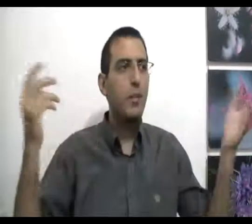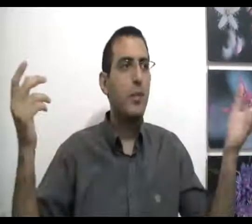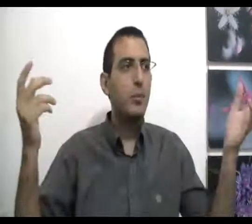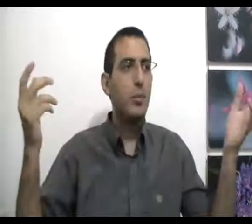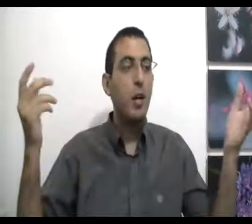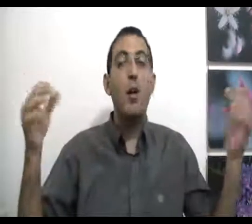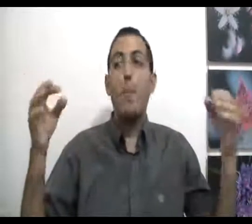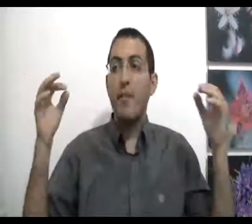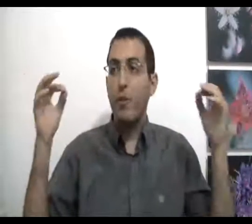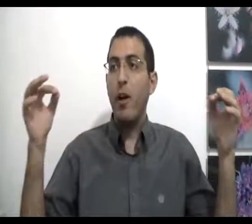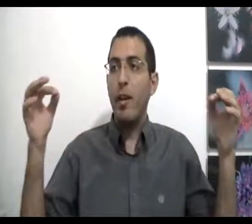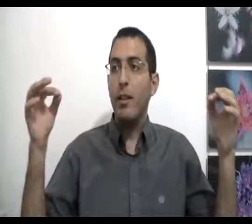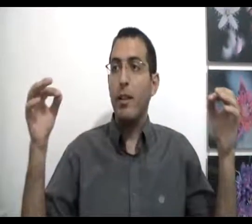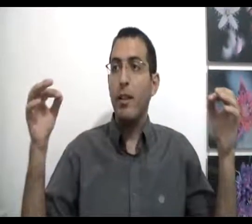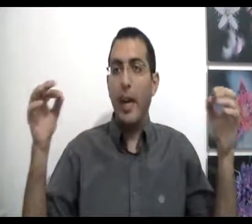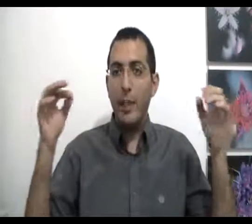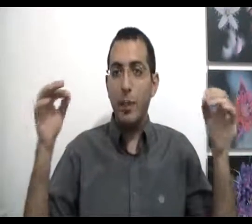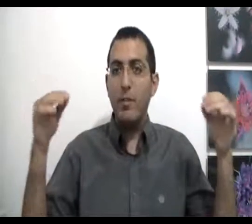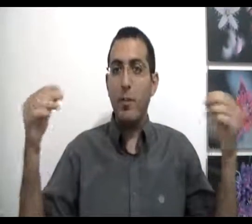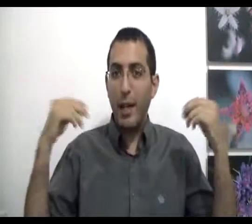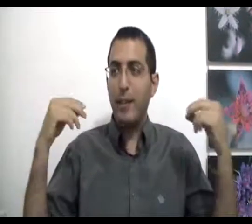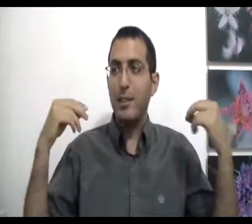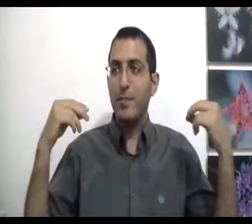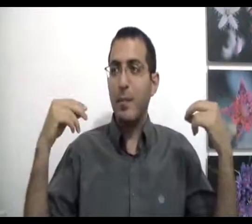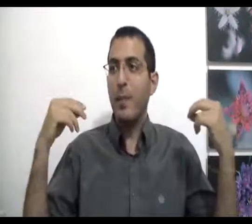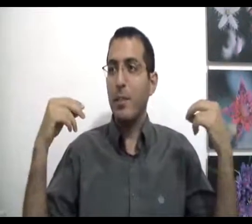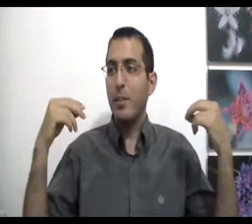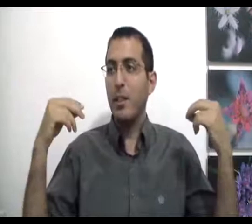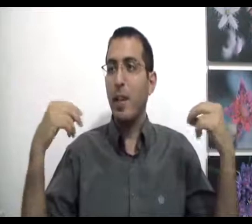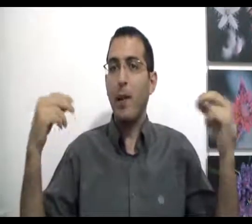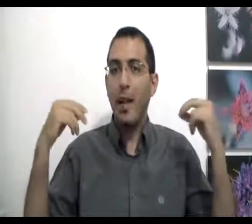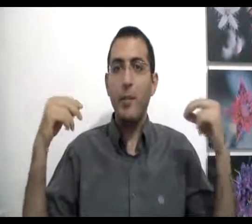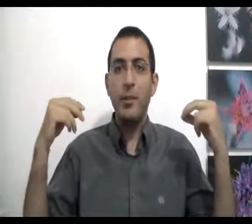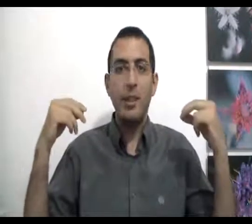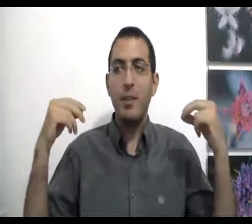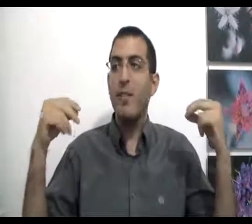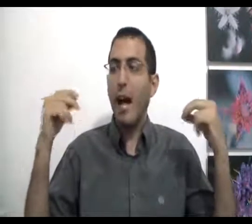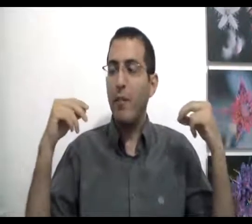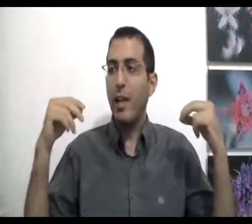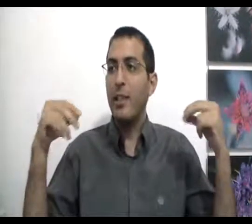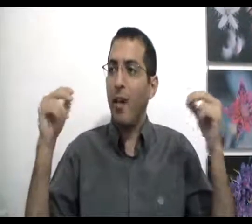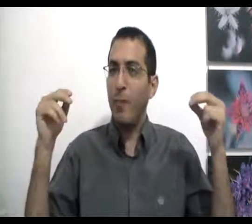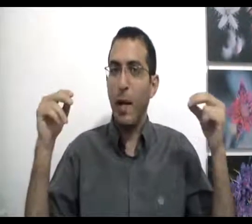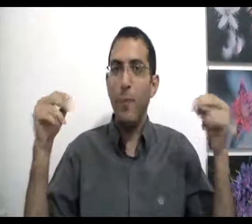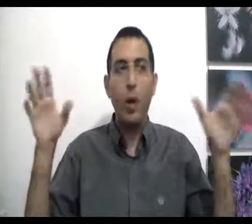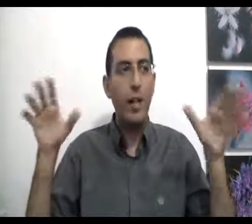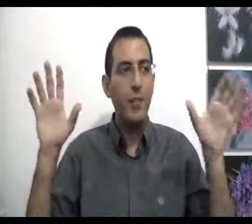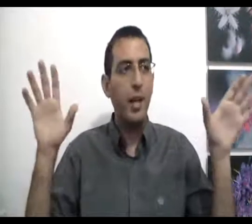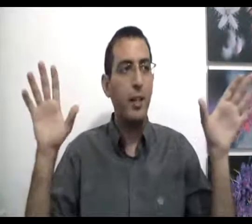את עצמו בפועל אנשים אוהבים רק את עצמם כי הם עושים את הדברים רק בשביל עצמם ואף אחד אף פעם לא אוהב אף אחד